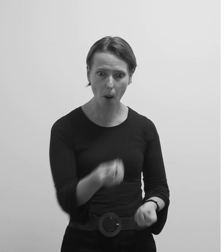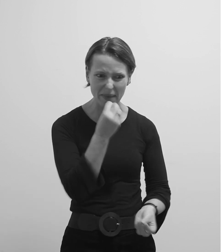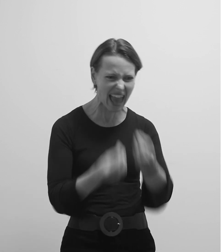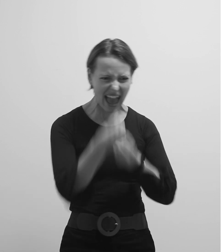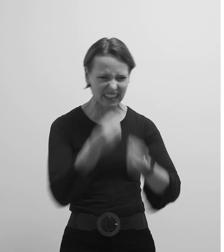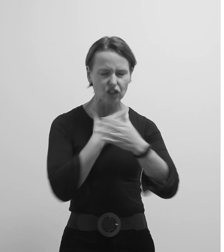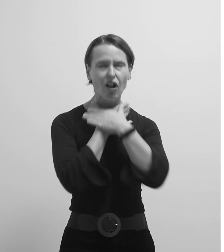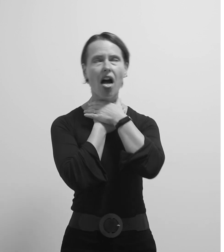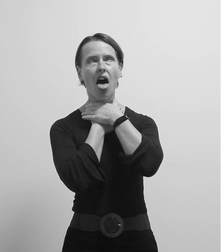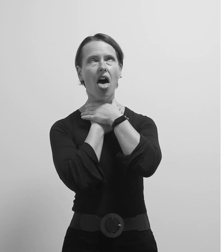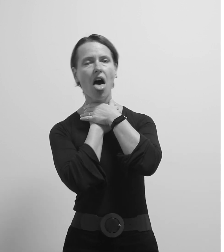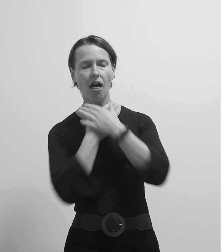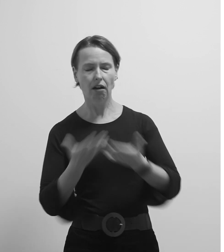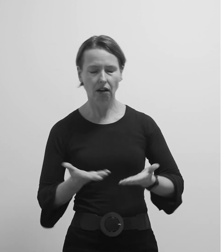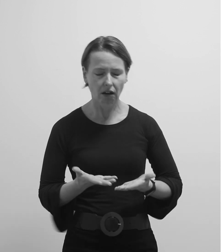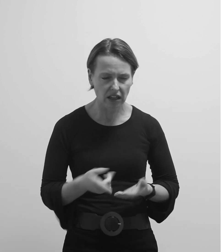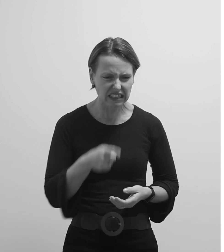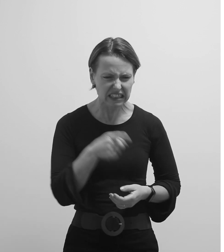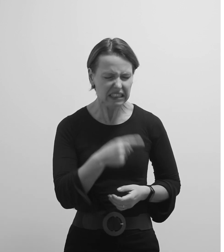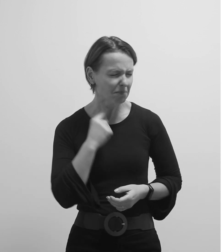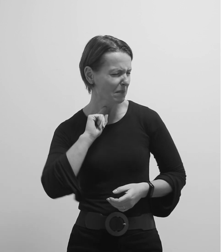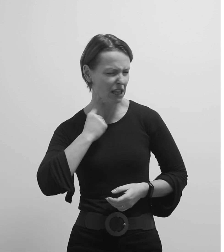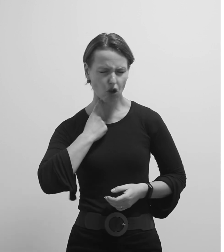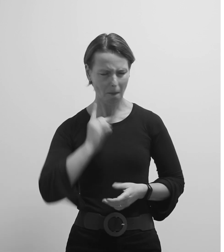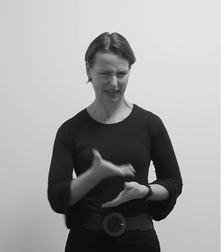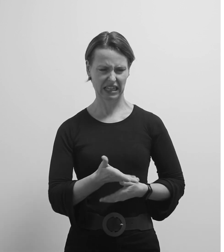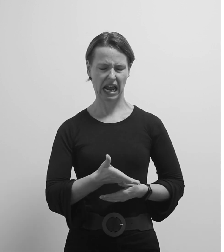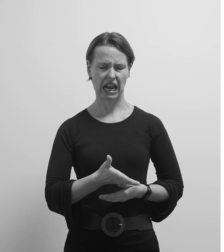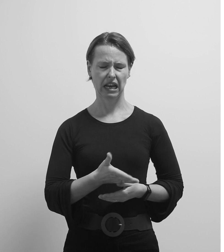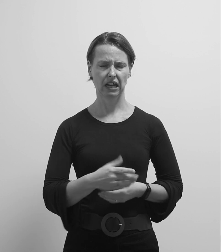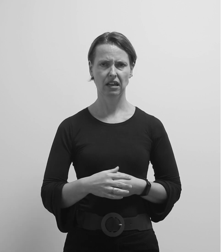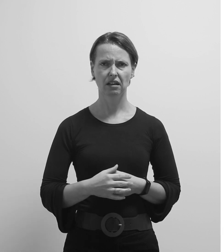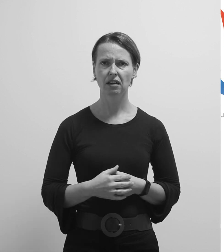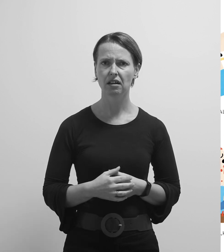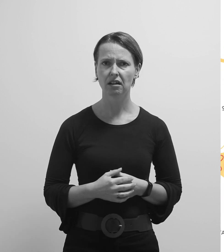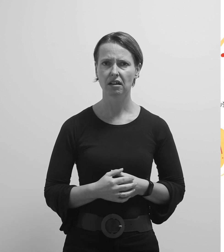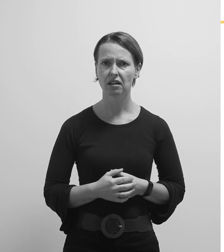ćeš se početi gušiti. Kakav prostak.